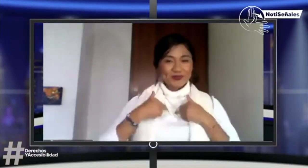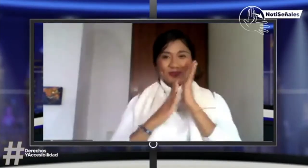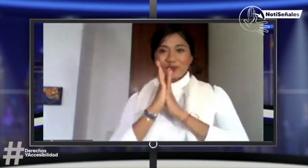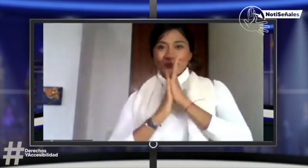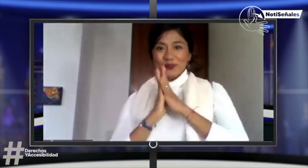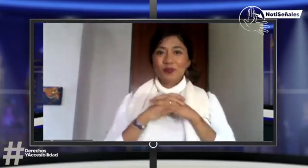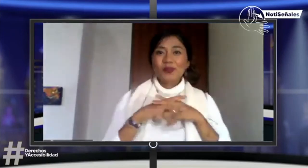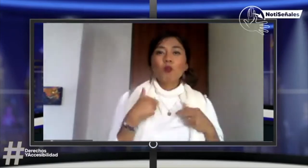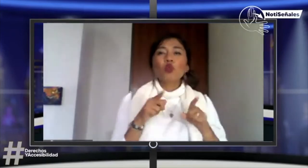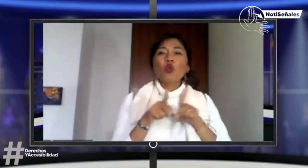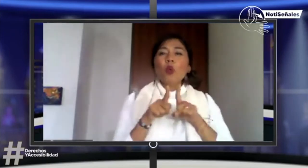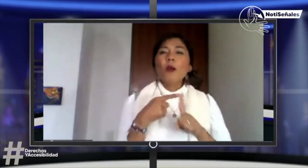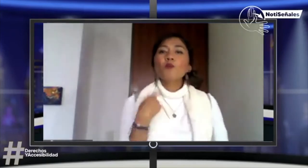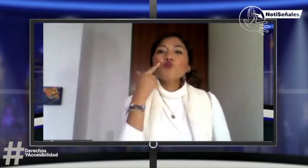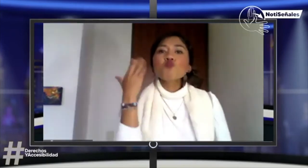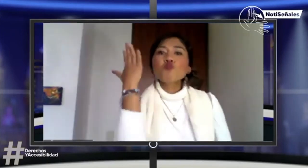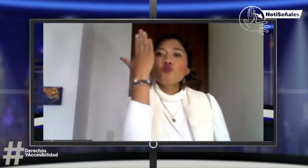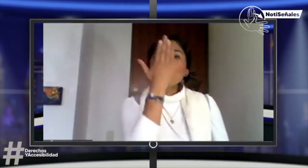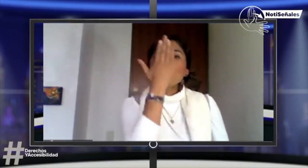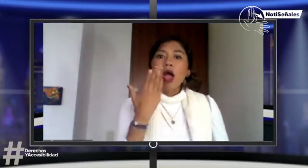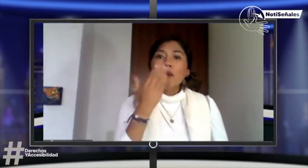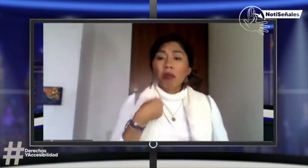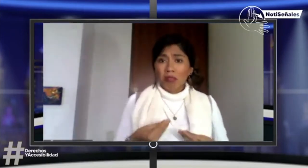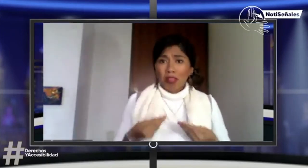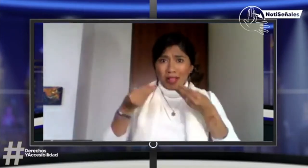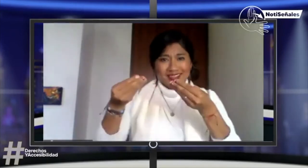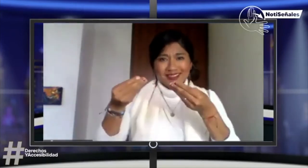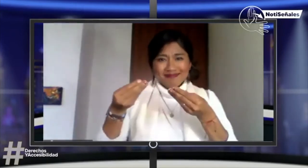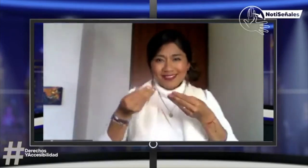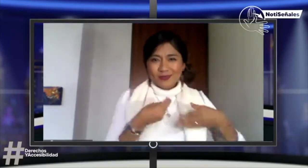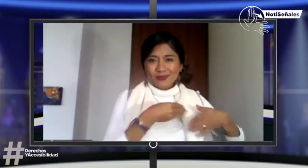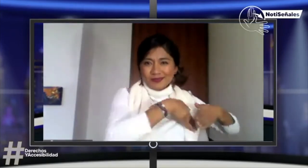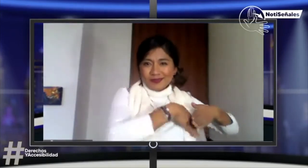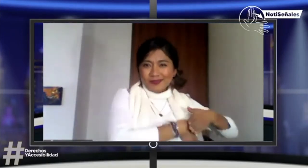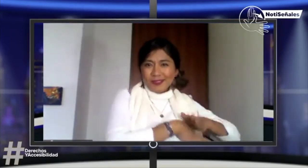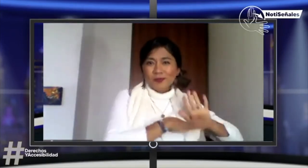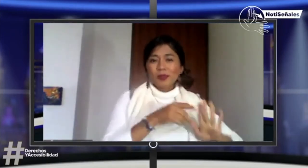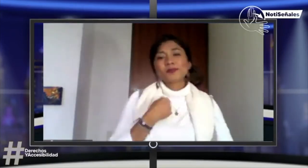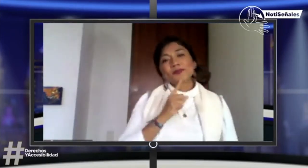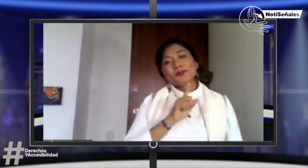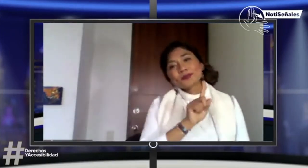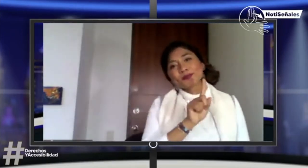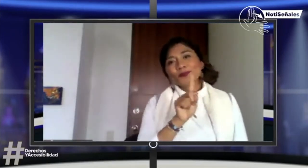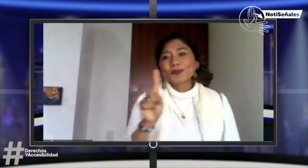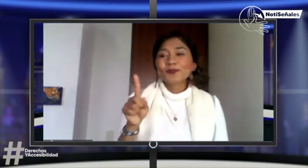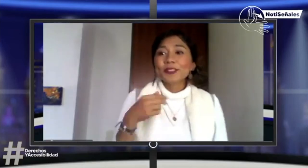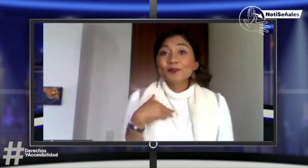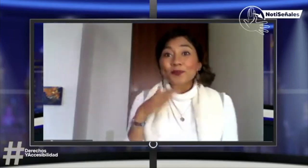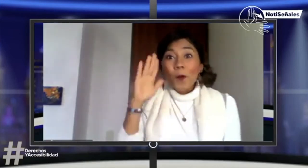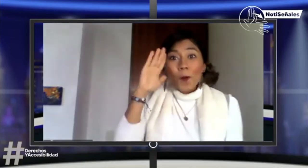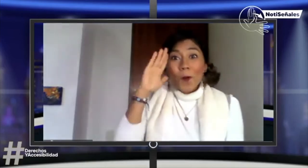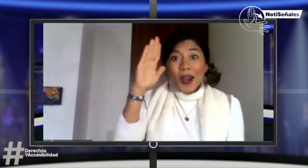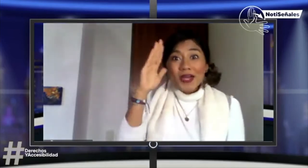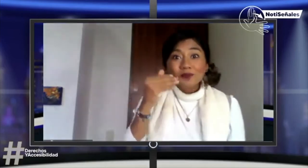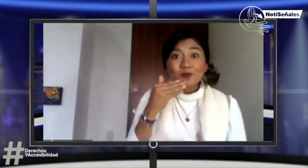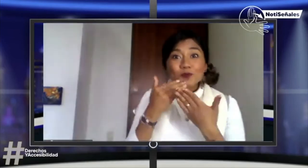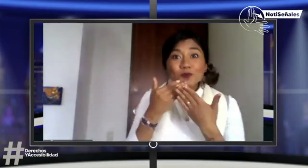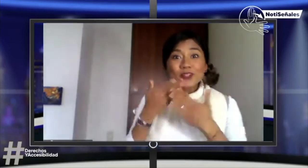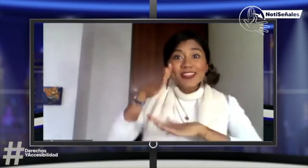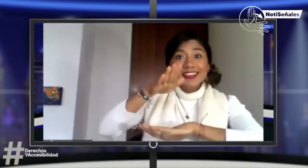Yo soñaba con que ahí hubiera un intérprete. Yo quería probar. Yo llevaba la carta en mi bolso. Y yo